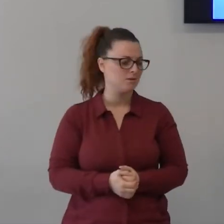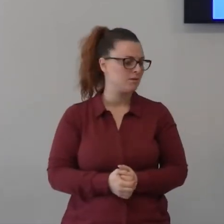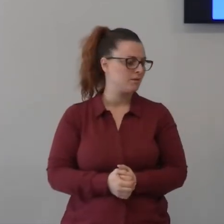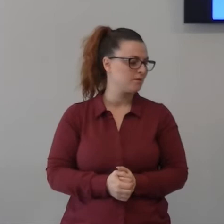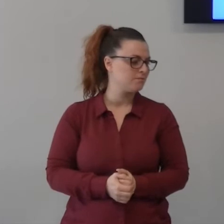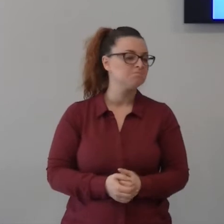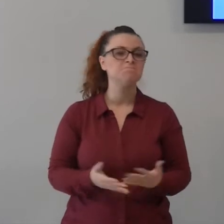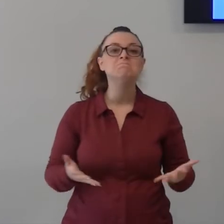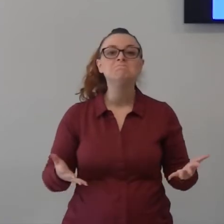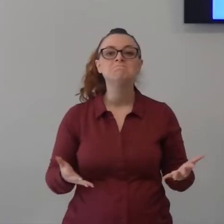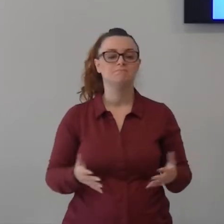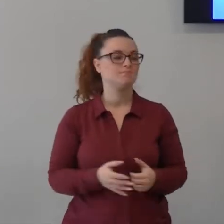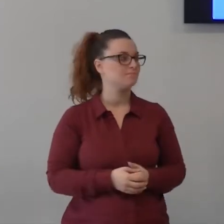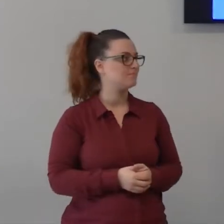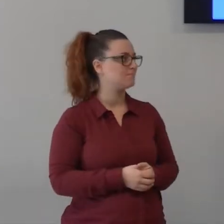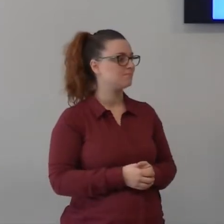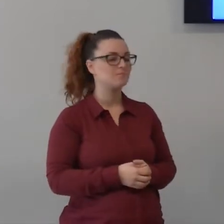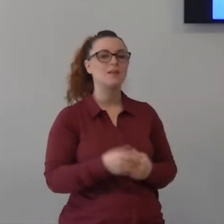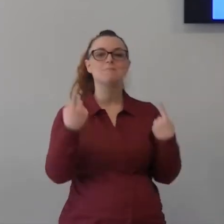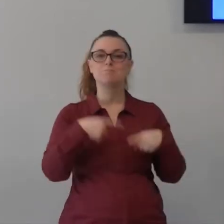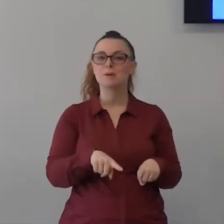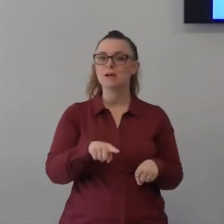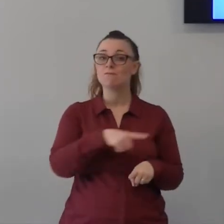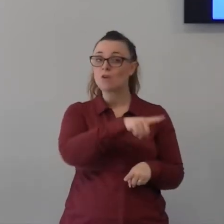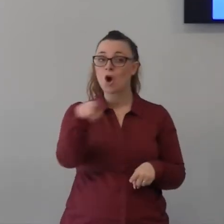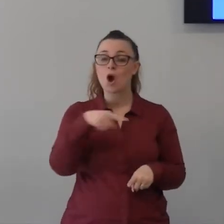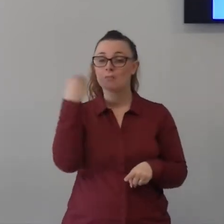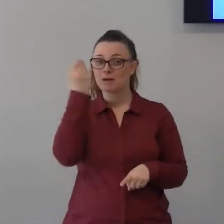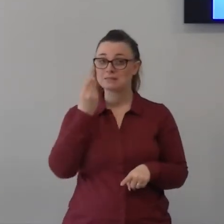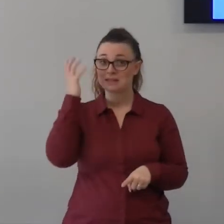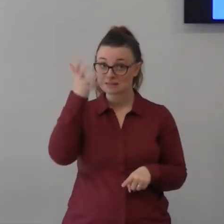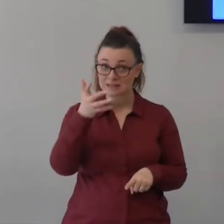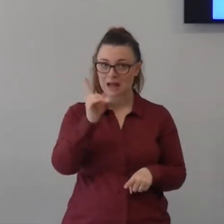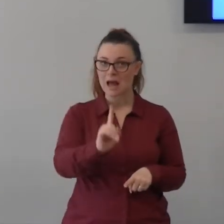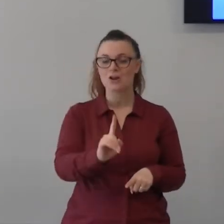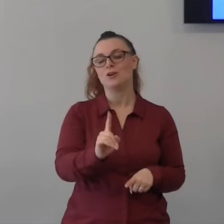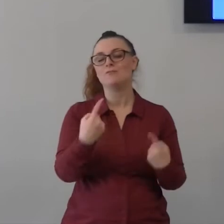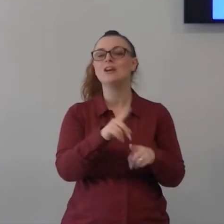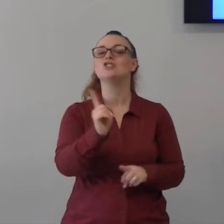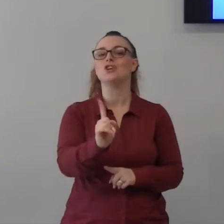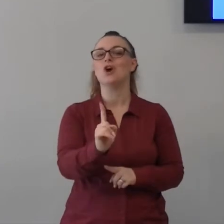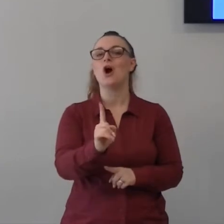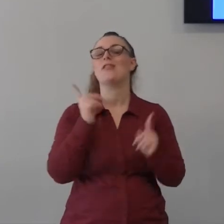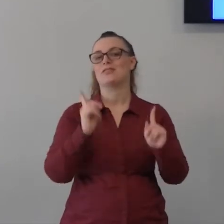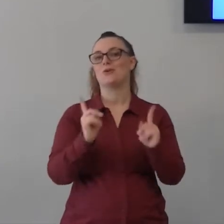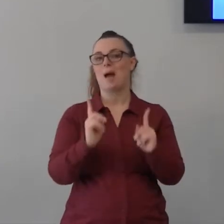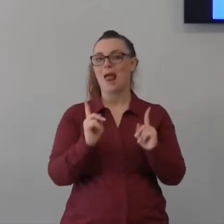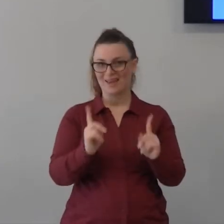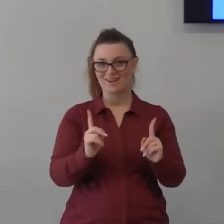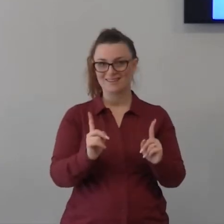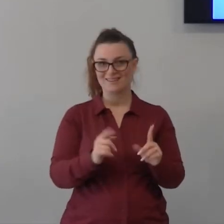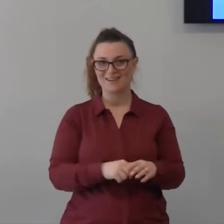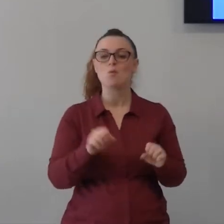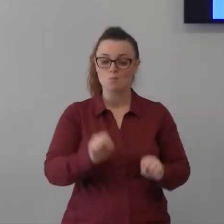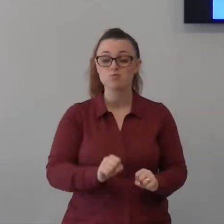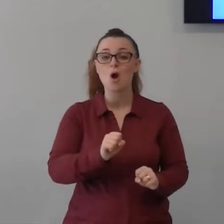pure credetemi questa non è una cosa strana l'effetto che fa l'arrivo di Gesù è abbastanza frequente tra i